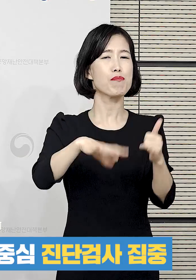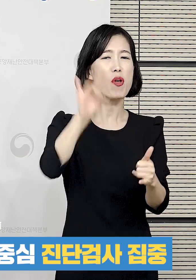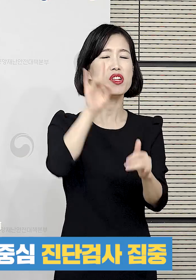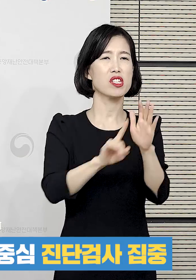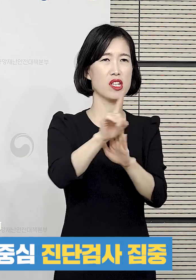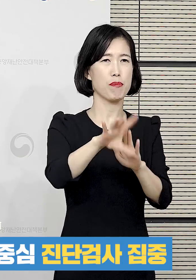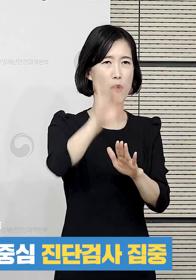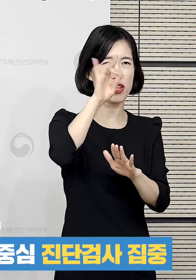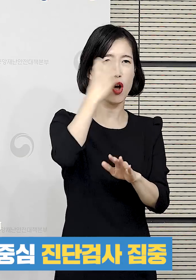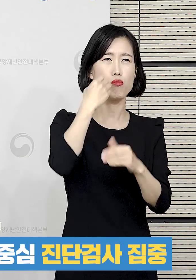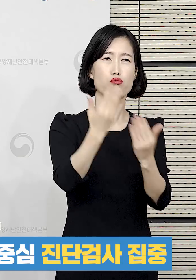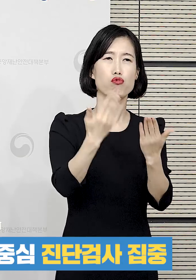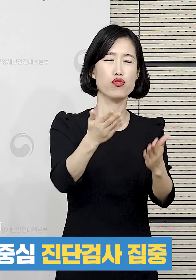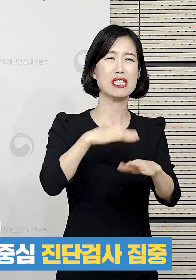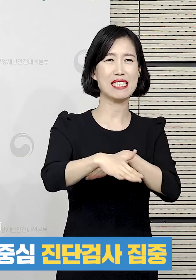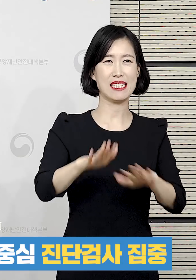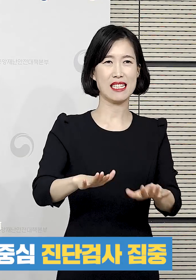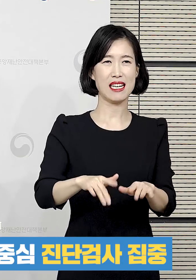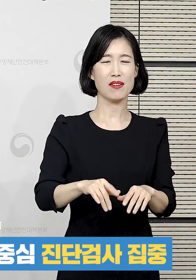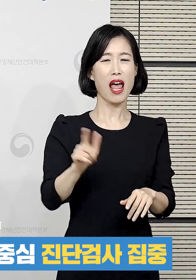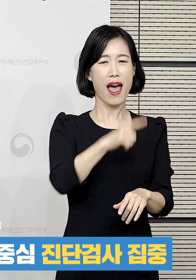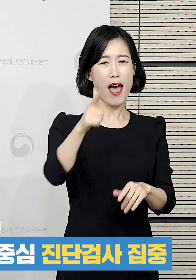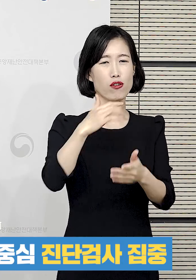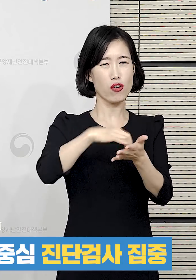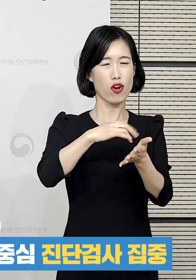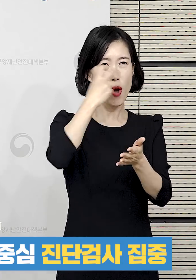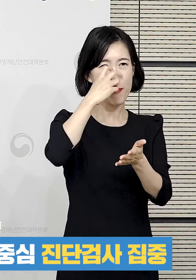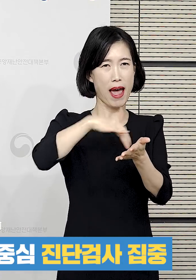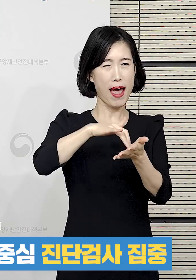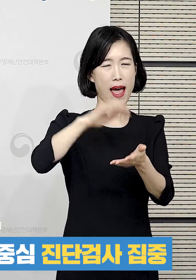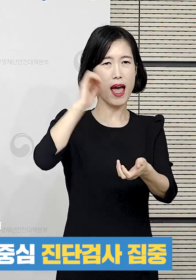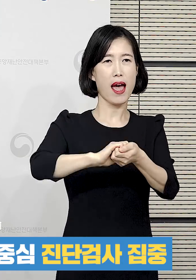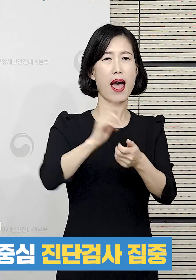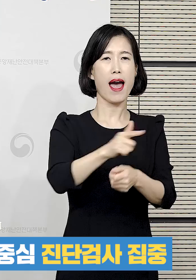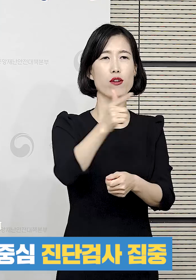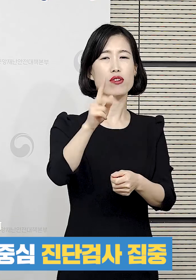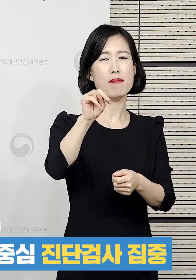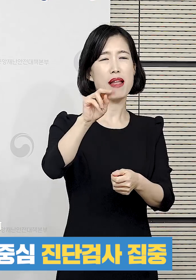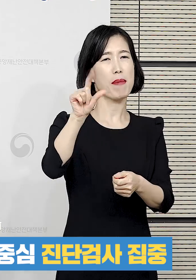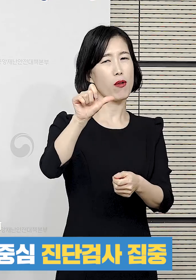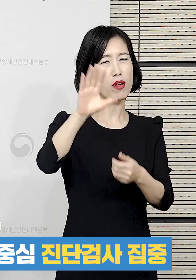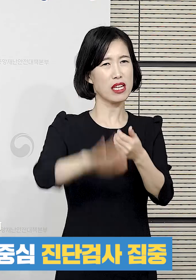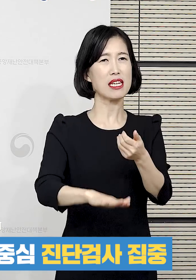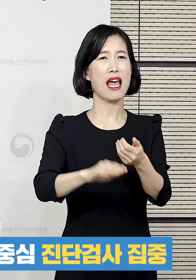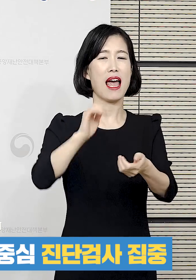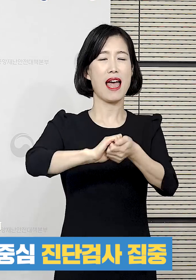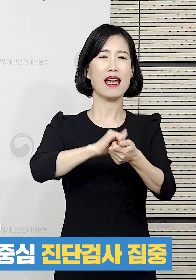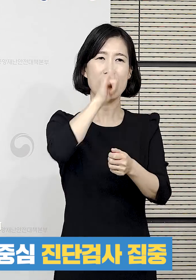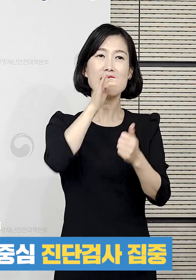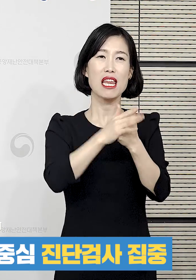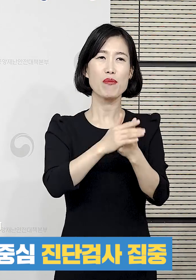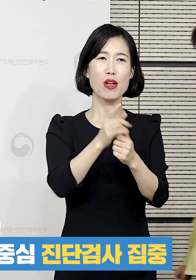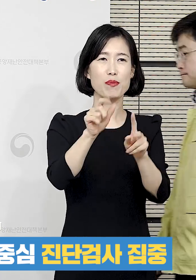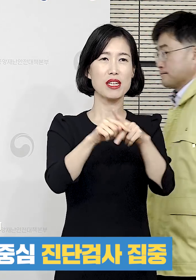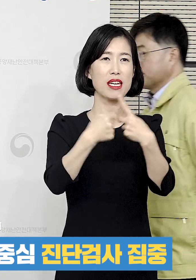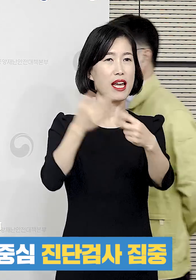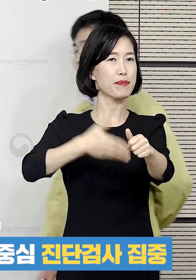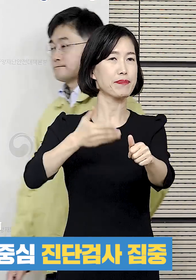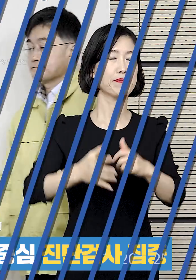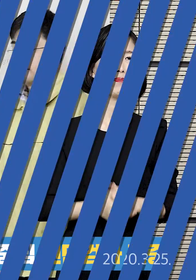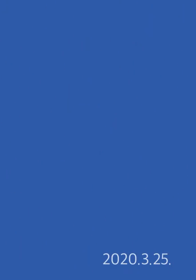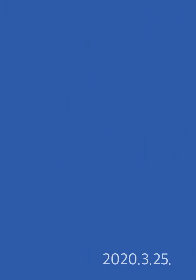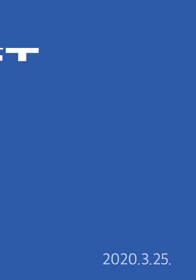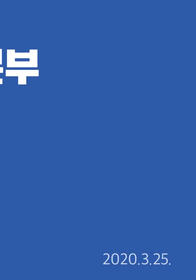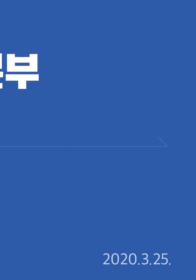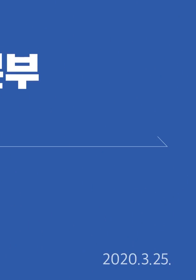위험순위가 높은 집단을 중심으로 진단검사를 집중하는 게 이런 총량의 제한이 있다는 것을 같이 감안해